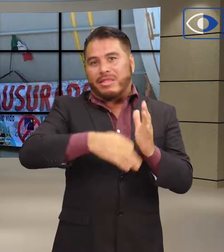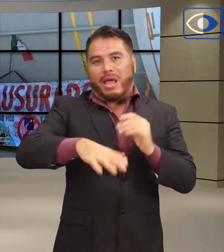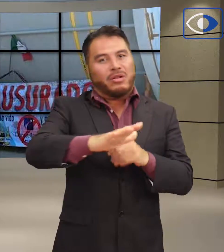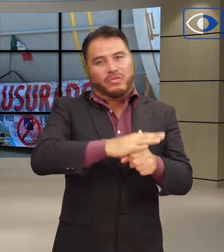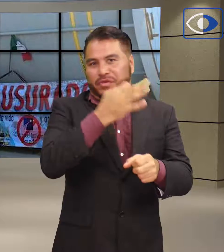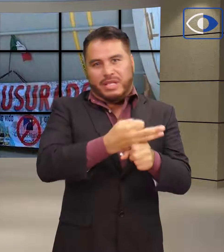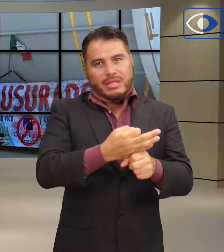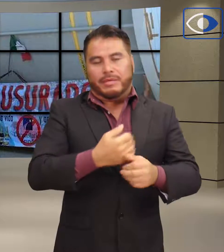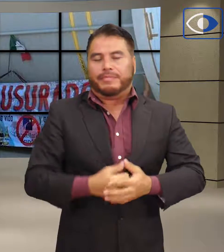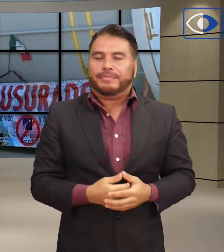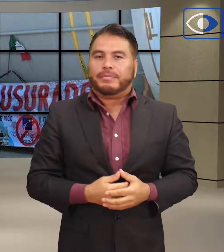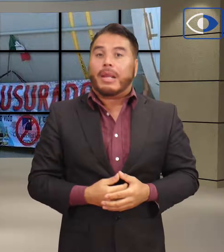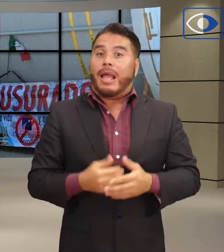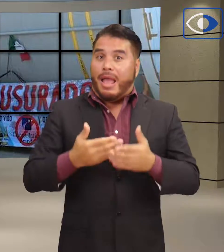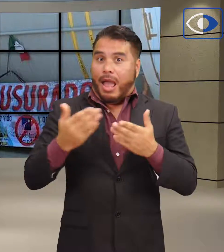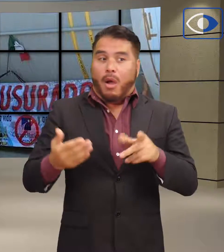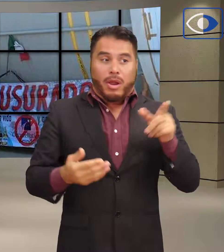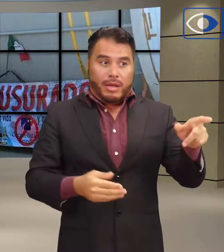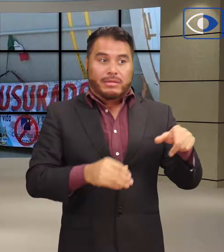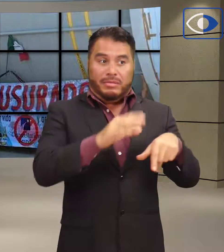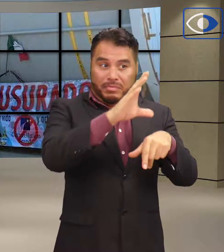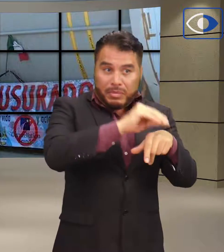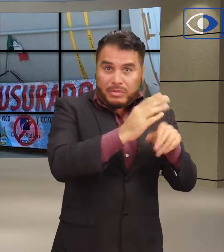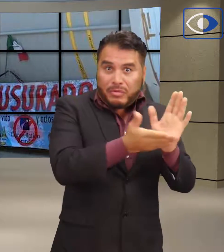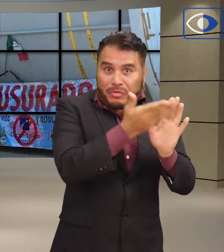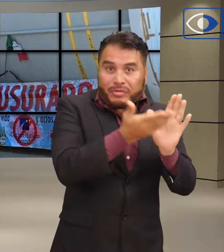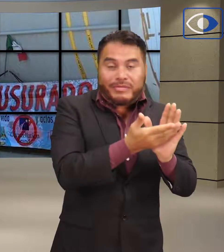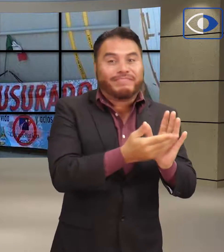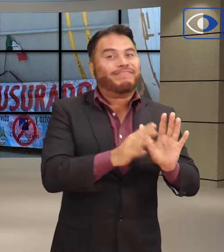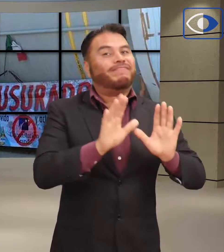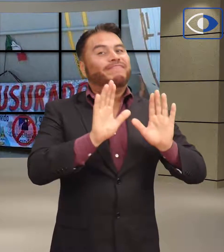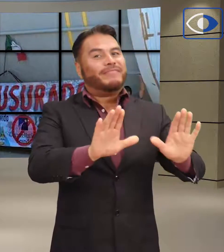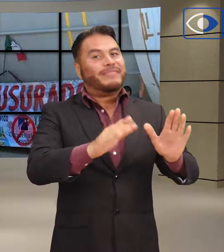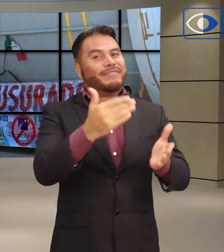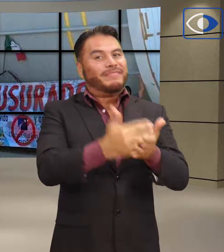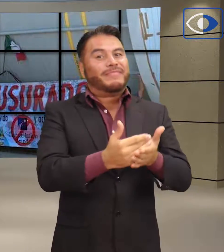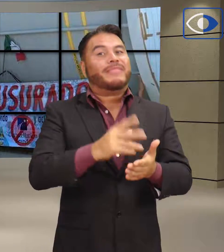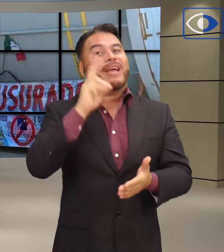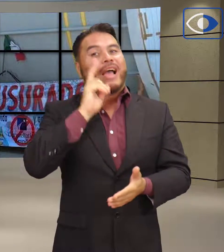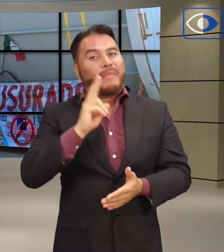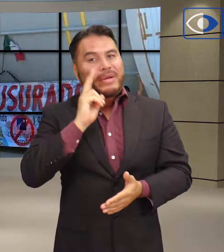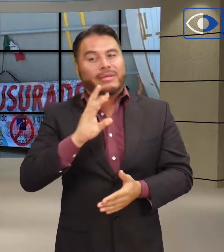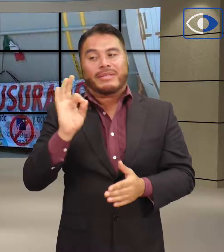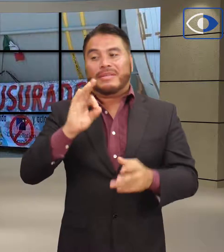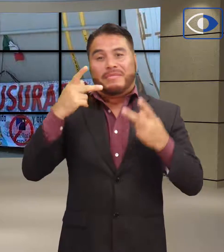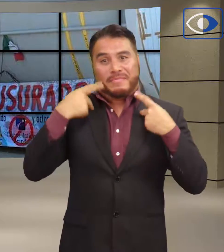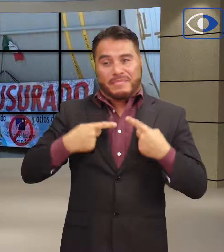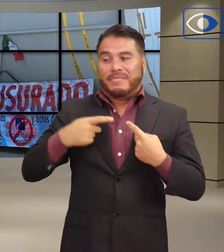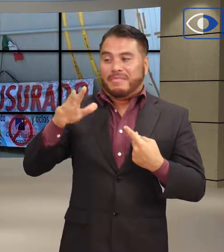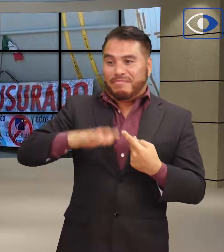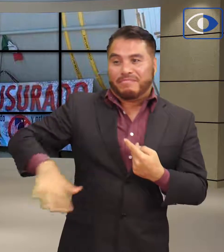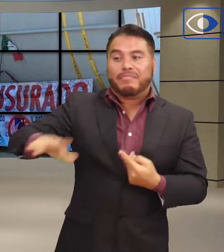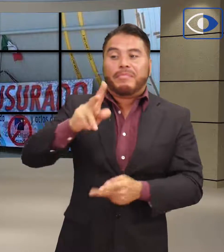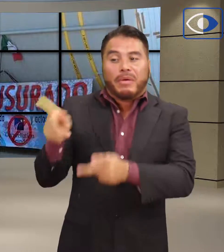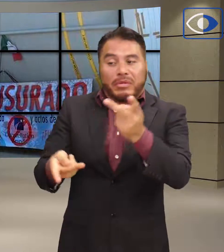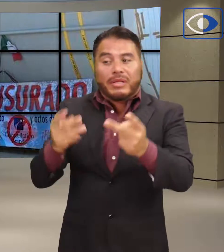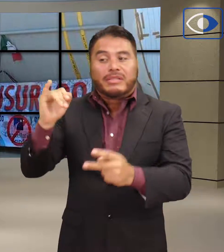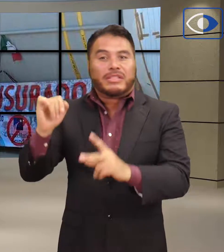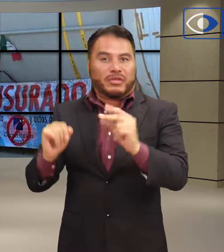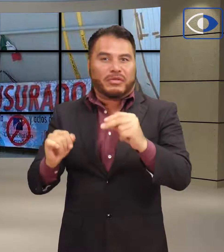Ahora la autorización para la construcción de la empresa cervecera Constellation Brown podría ser sometida a votación popular, luego de que el